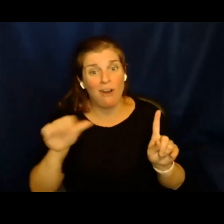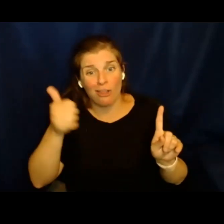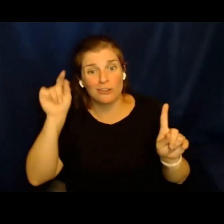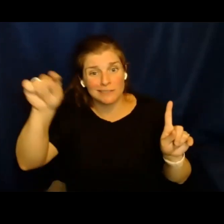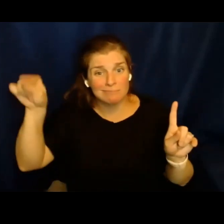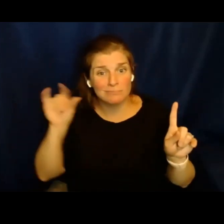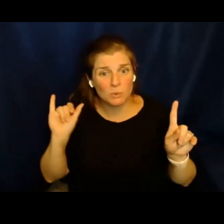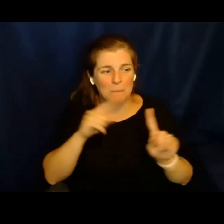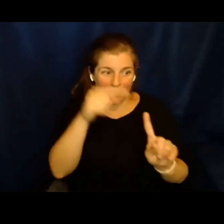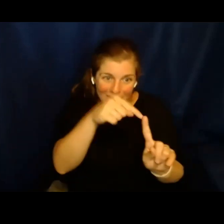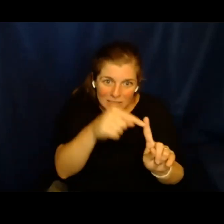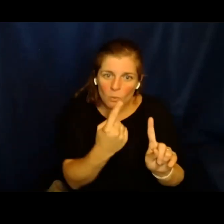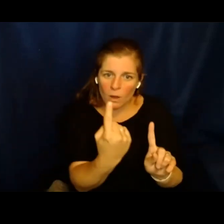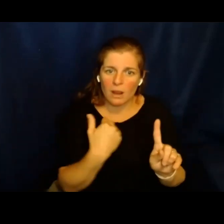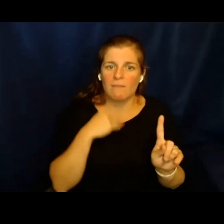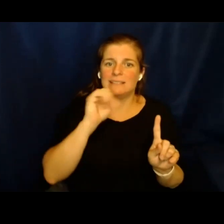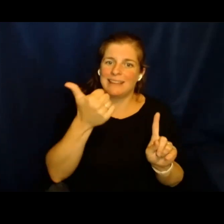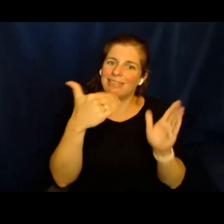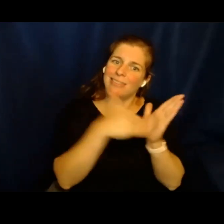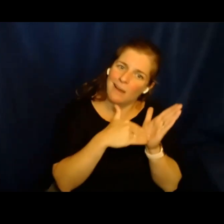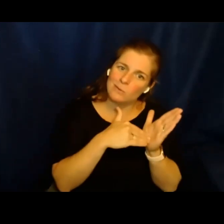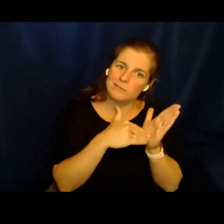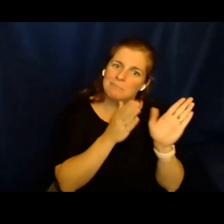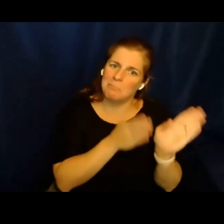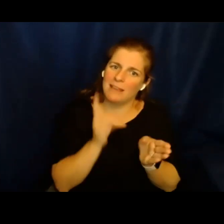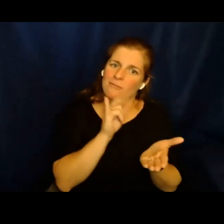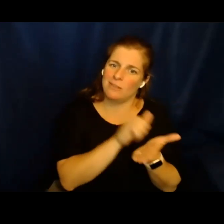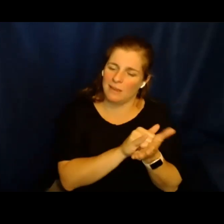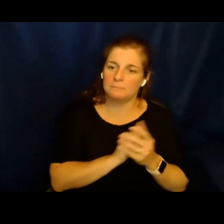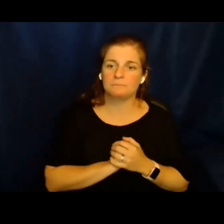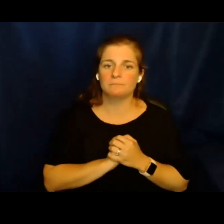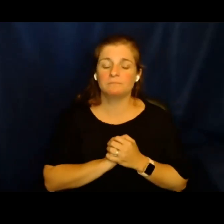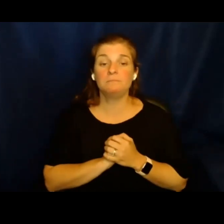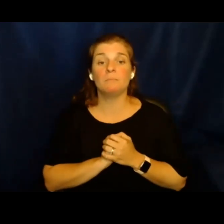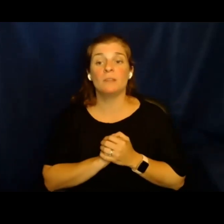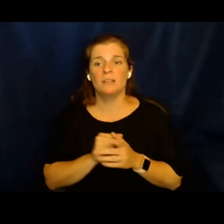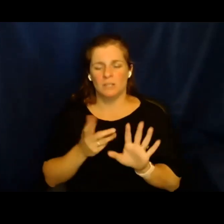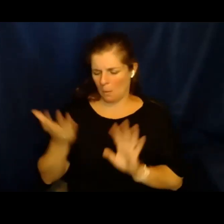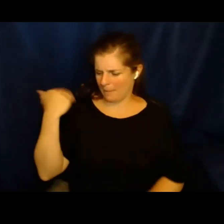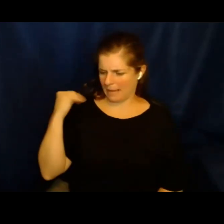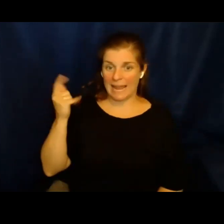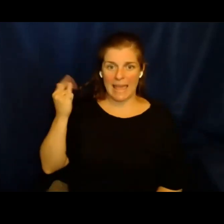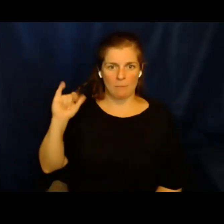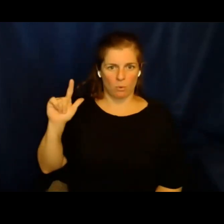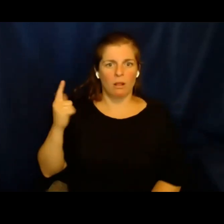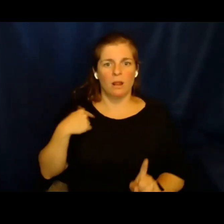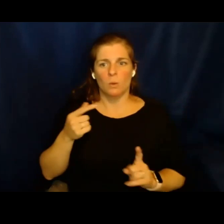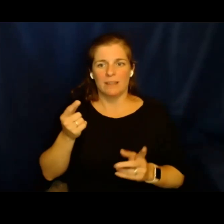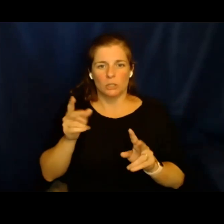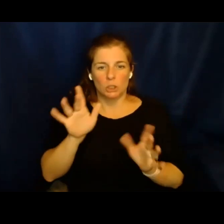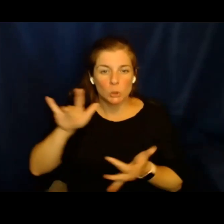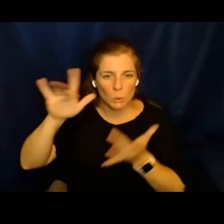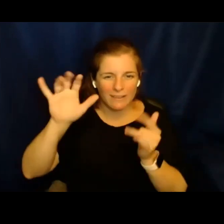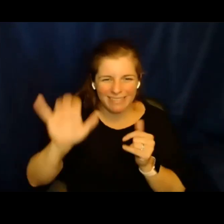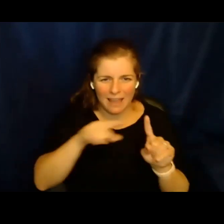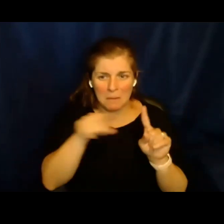de los más sobresalientes. Cuando yo, incluido muchas personas y yo también, visitamos estas instalaciones que abrió